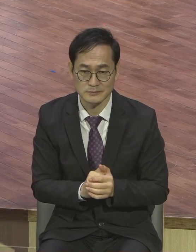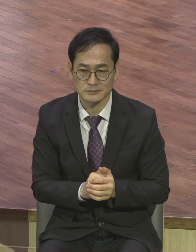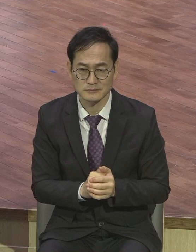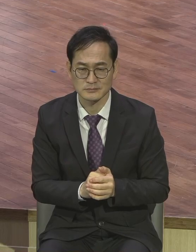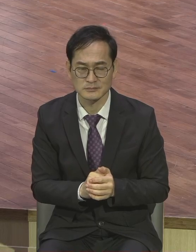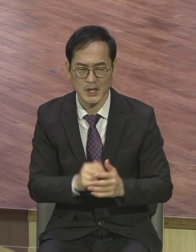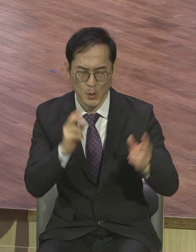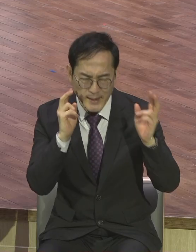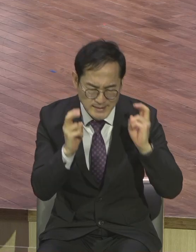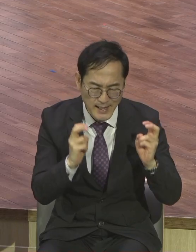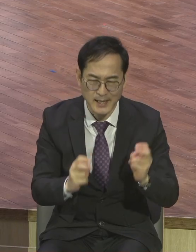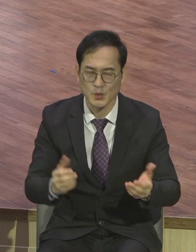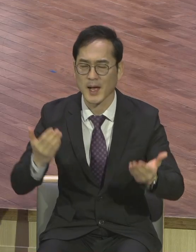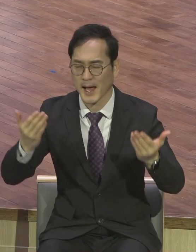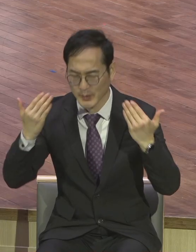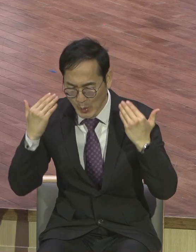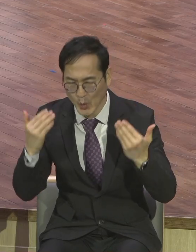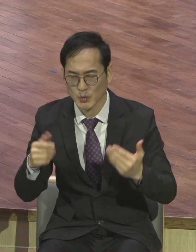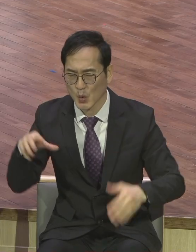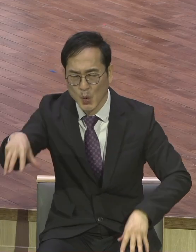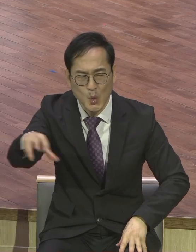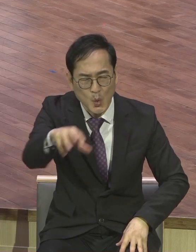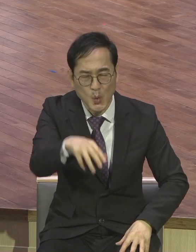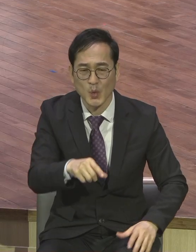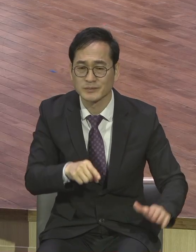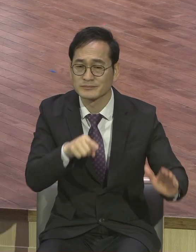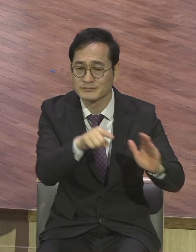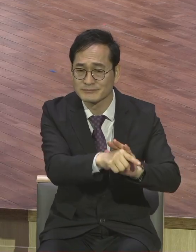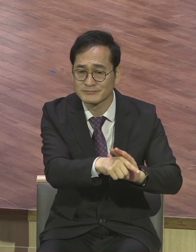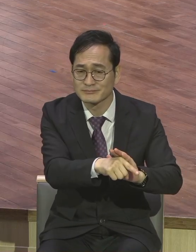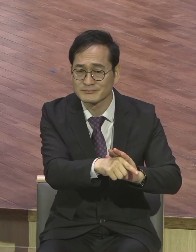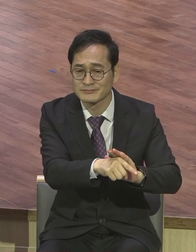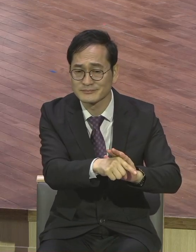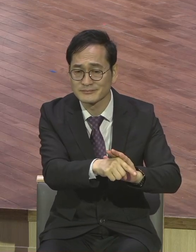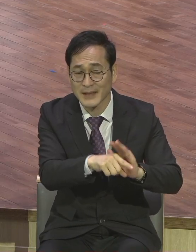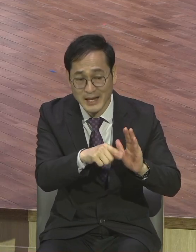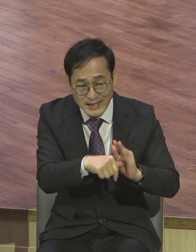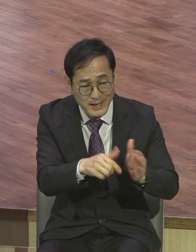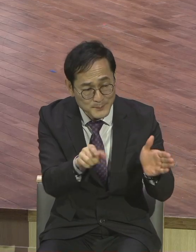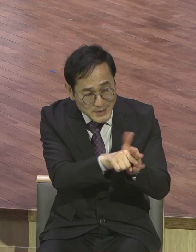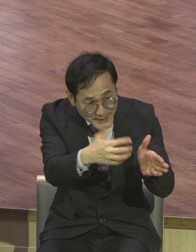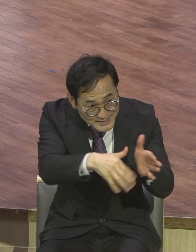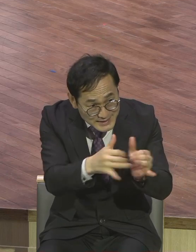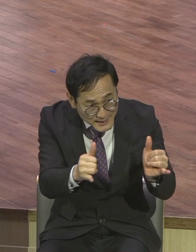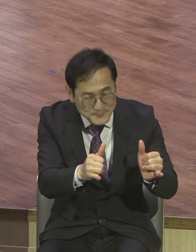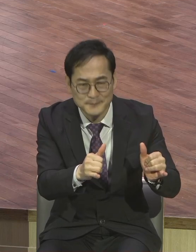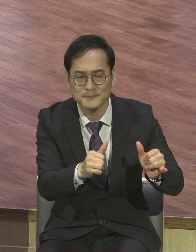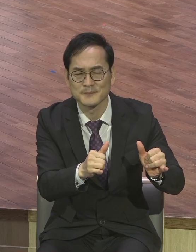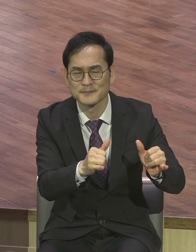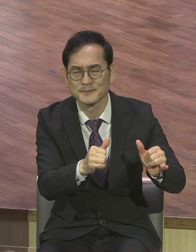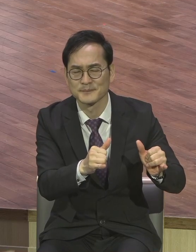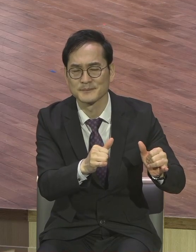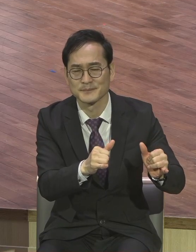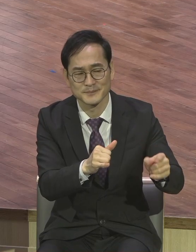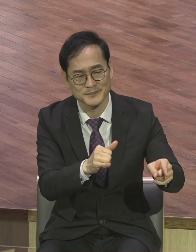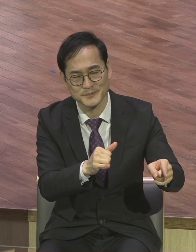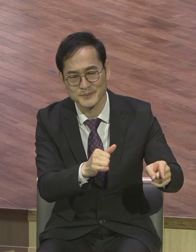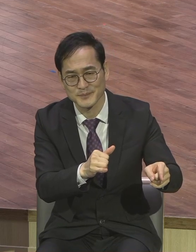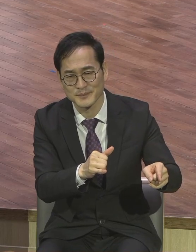지역을 주고 현장을 주었습니다. 불신자를 만나게 했습니다. 직장 때문에 사업 때문에 일 때문에 만나게 되어